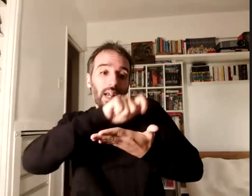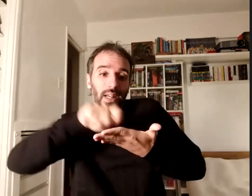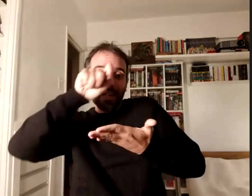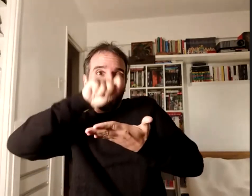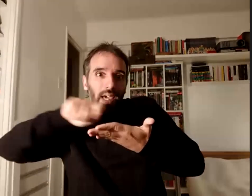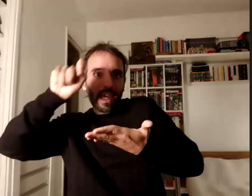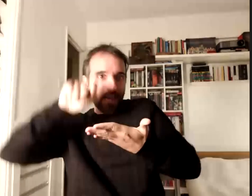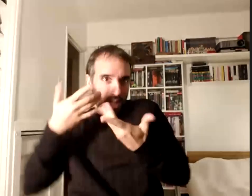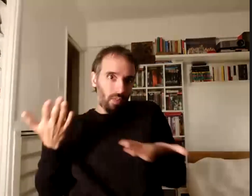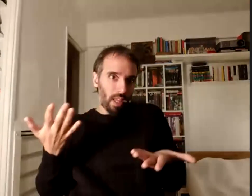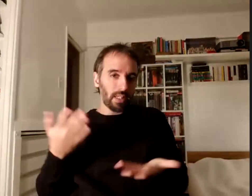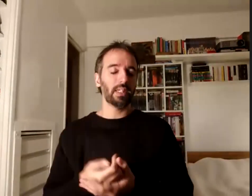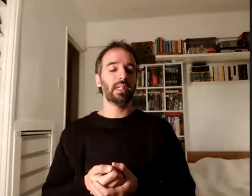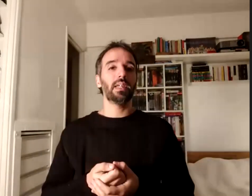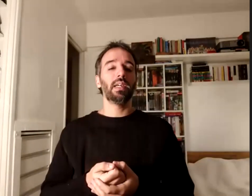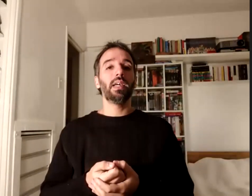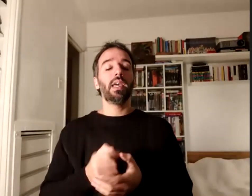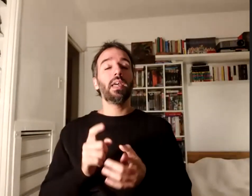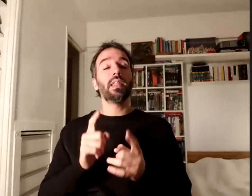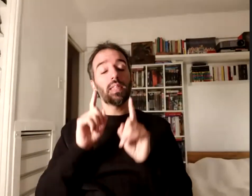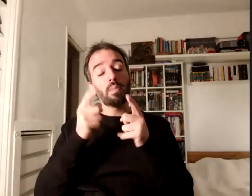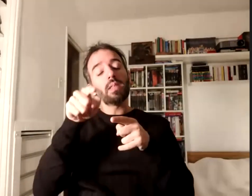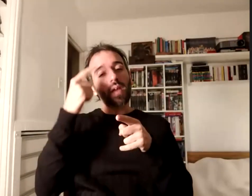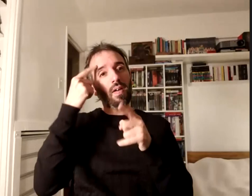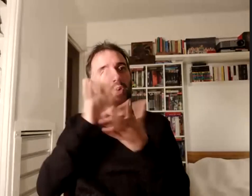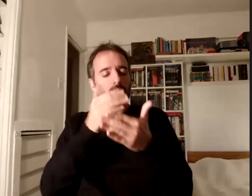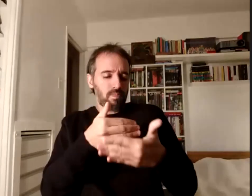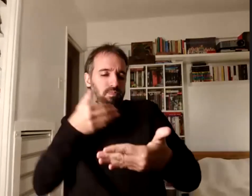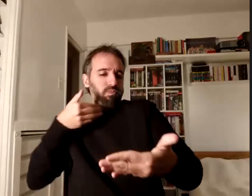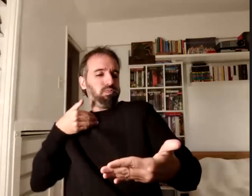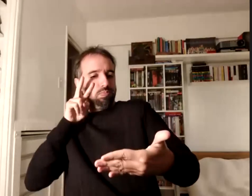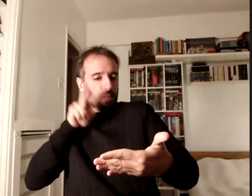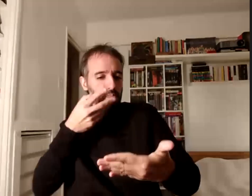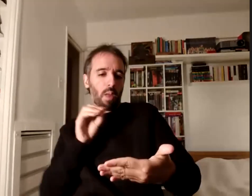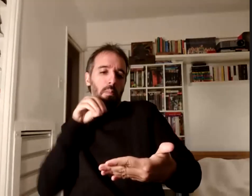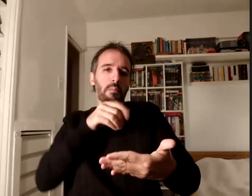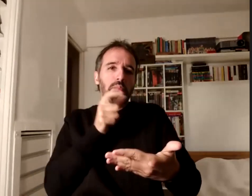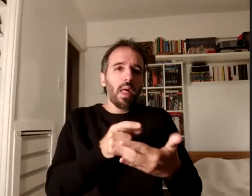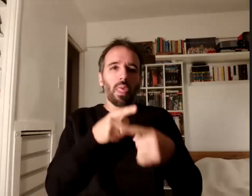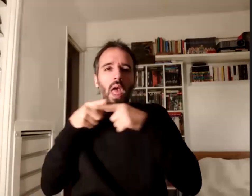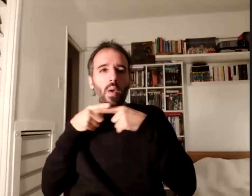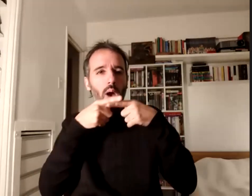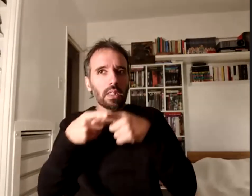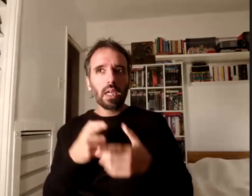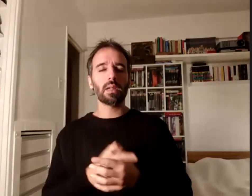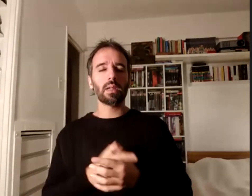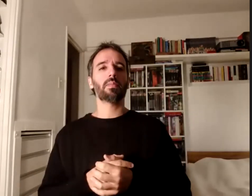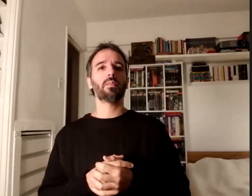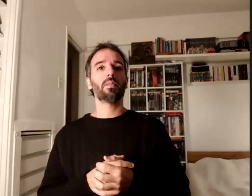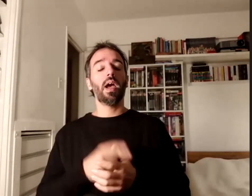y de alguna manera tomar distancia, conceptualizar, debatir, es un proceso interesante, es